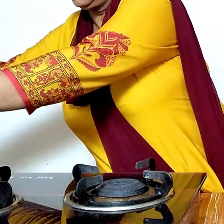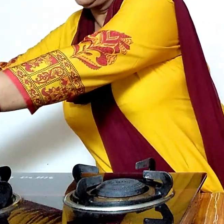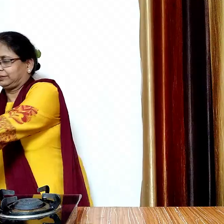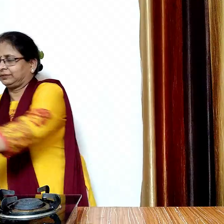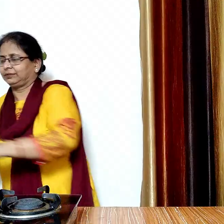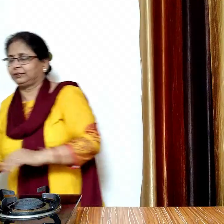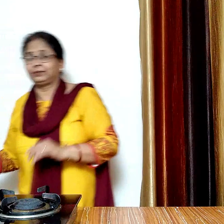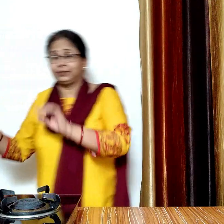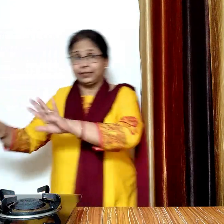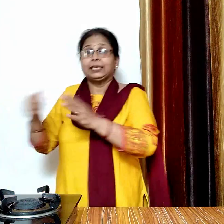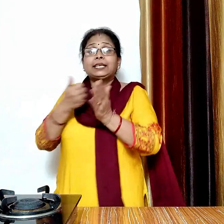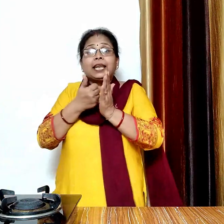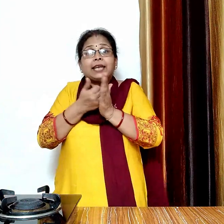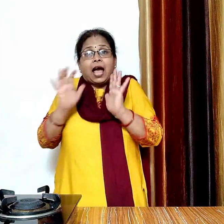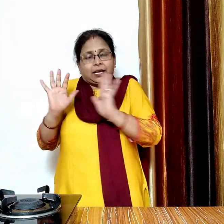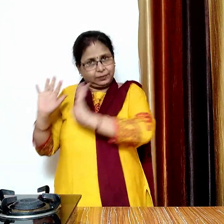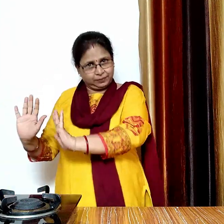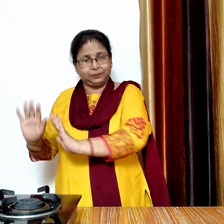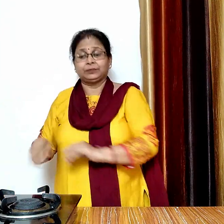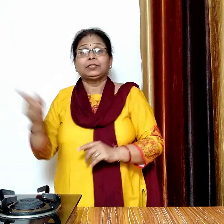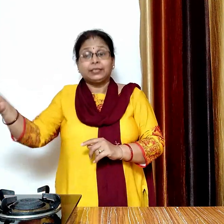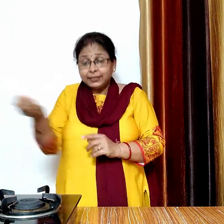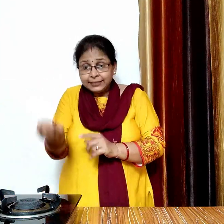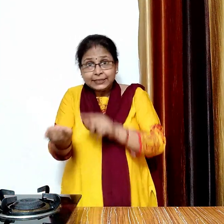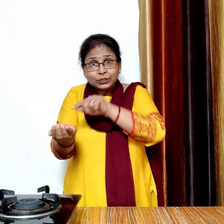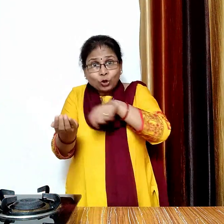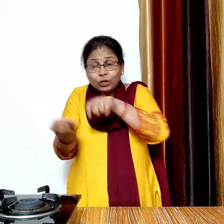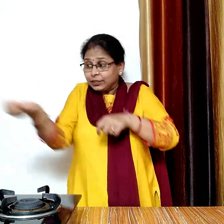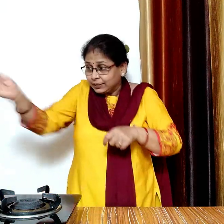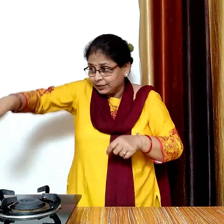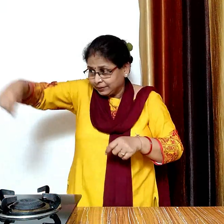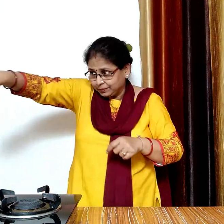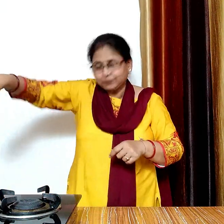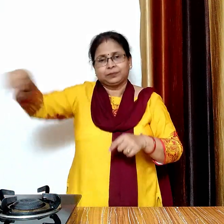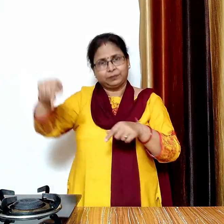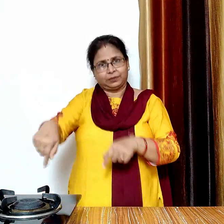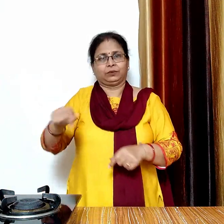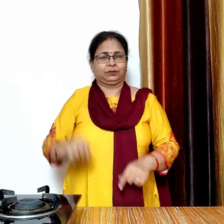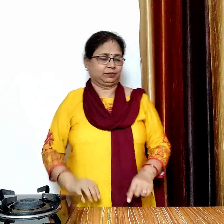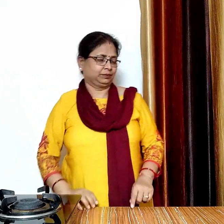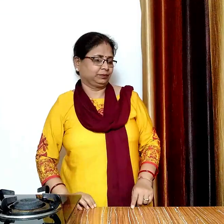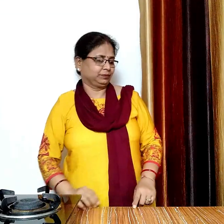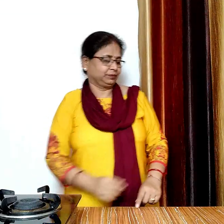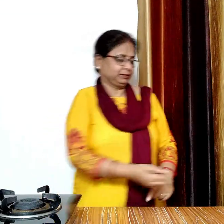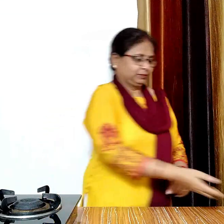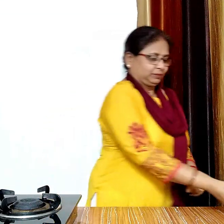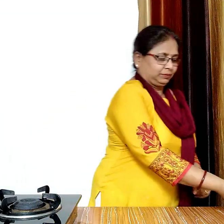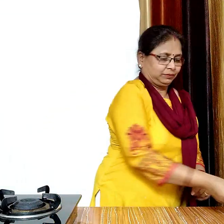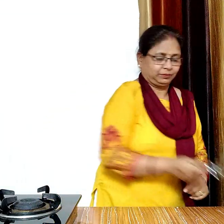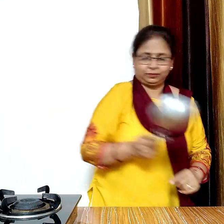और इसे साइट से थंड़ा होने के लिए रख देंगे अब इसका तड़का तयार करेंगे इसके लिए तड़का पैन